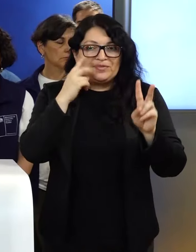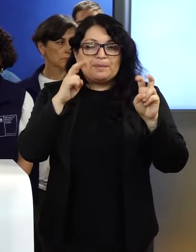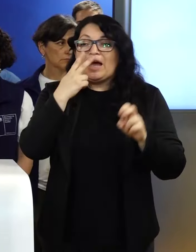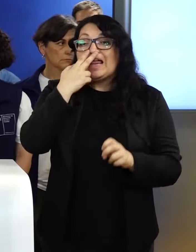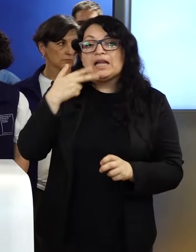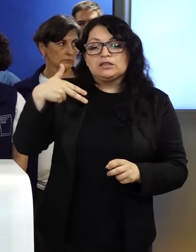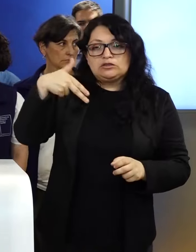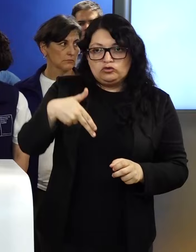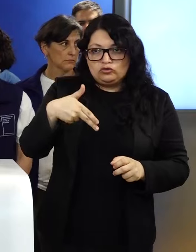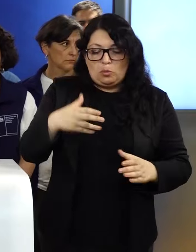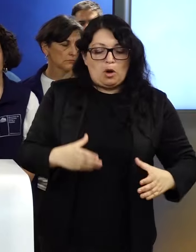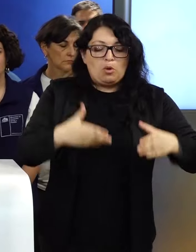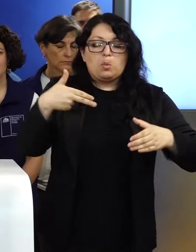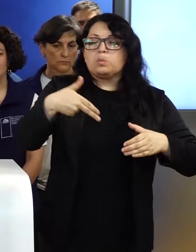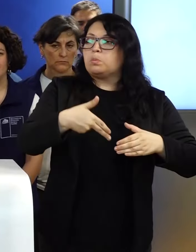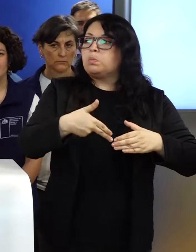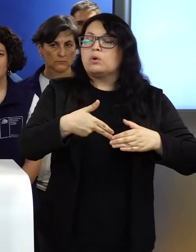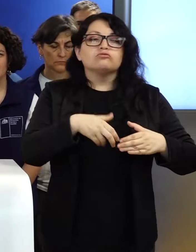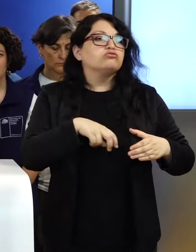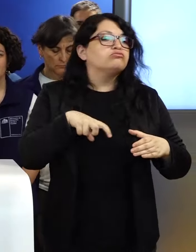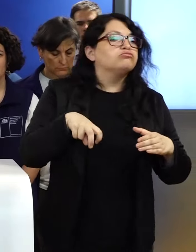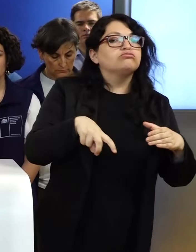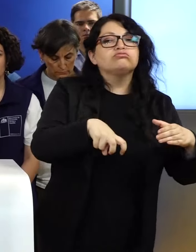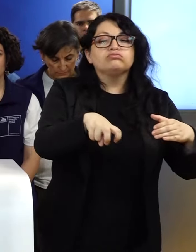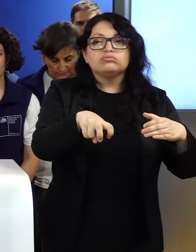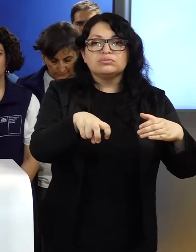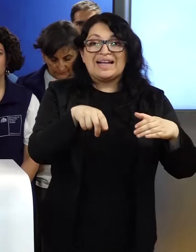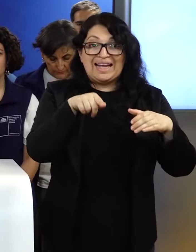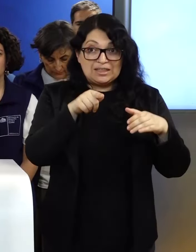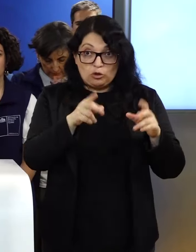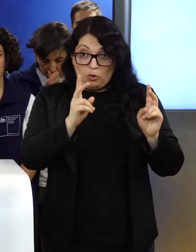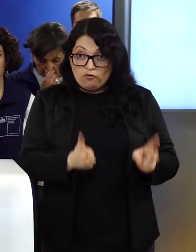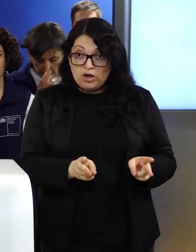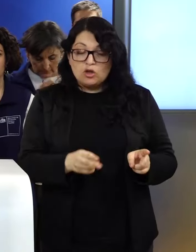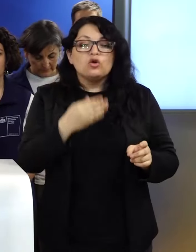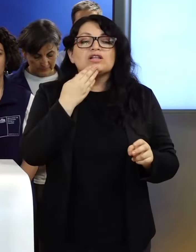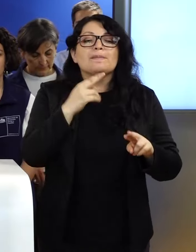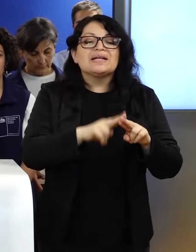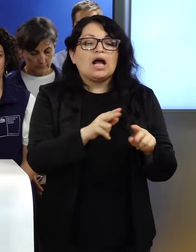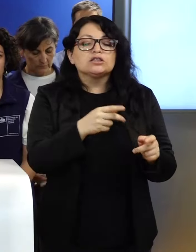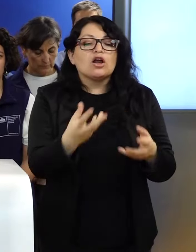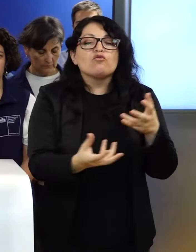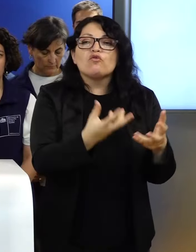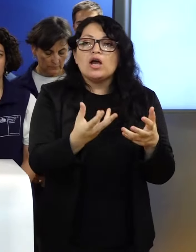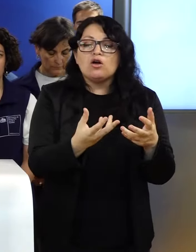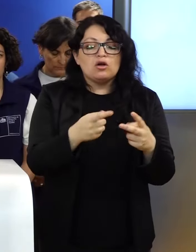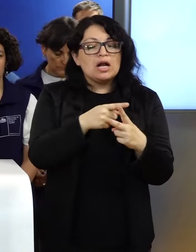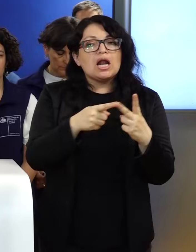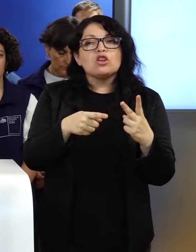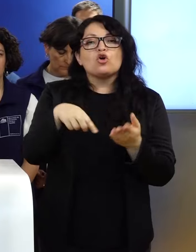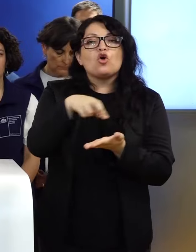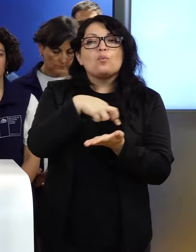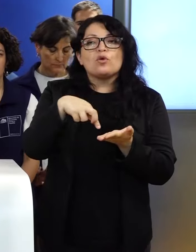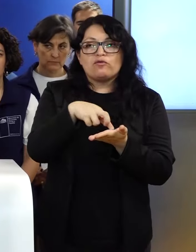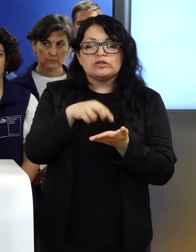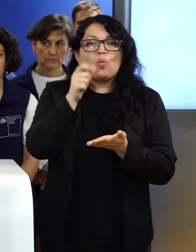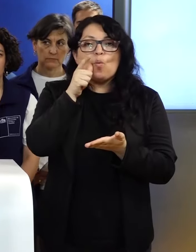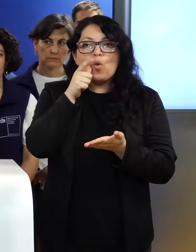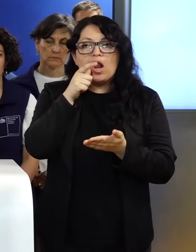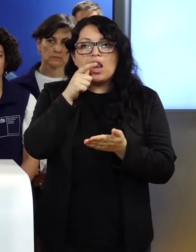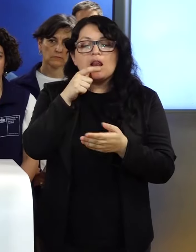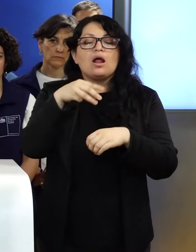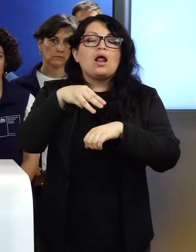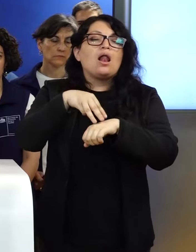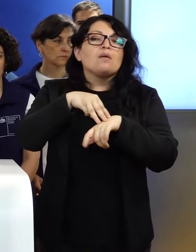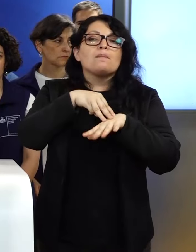combustible y la restricción para manipular fuegos para las dos provincias afectadas, Marga Marga